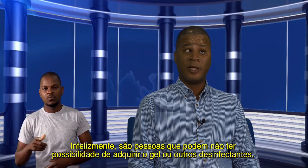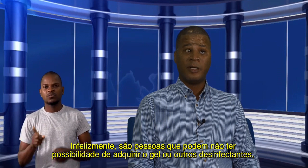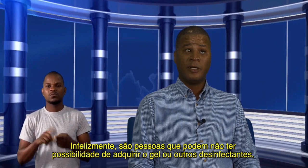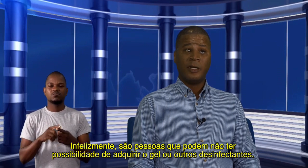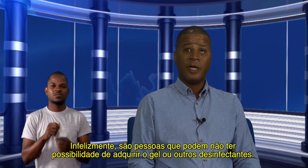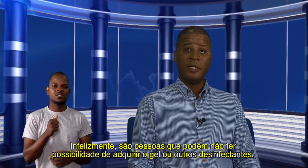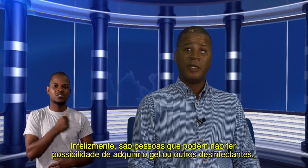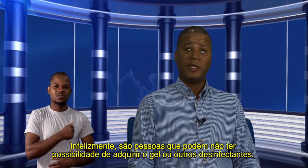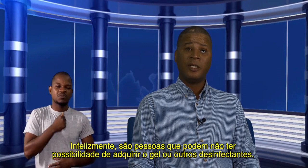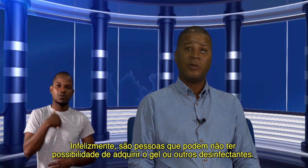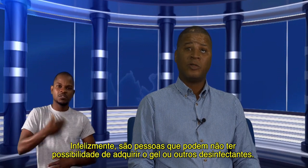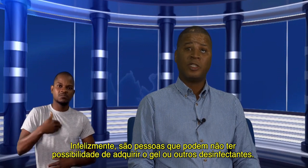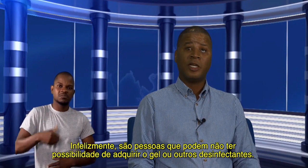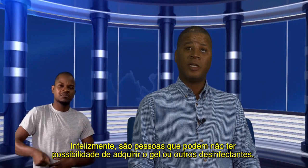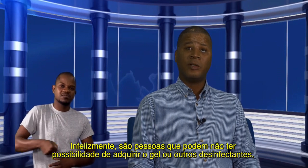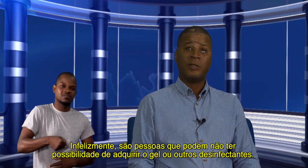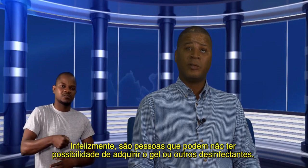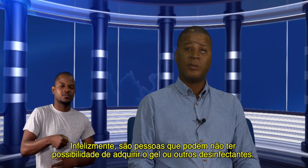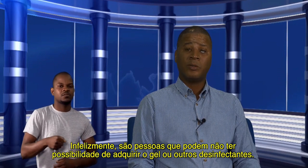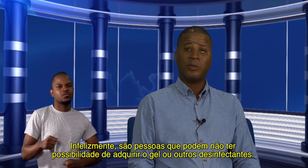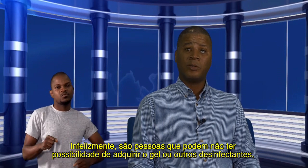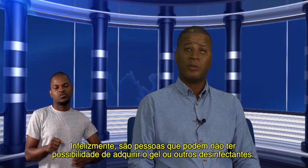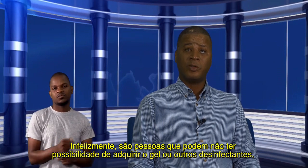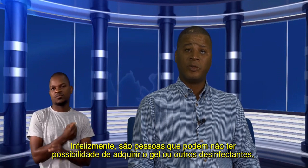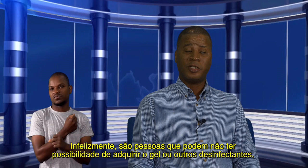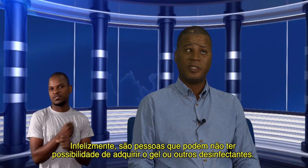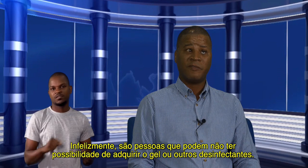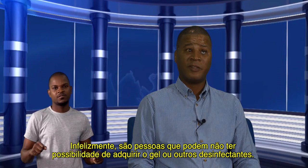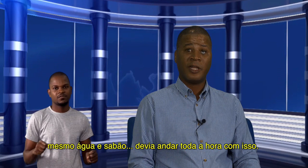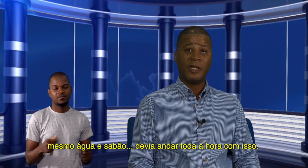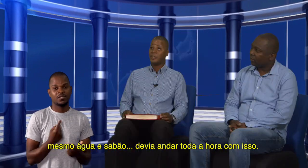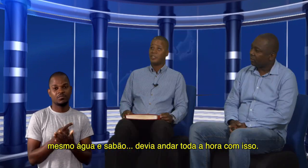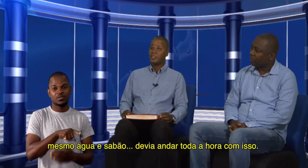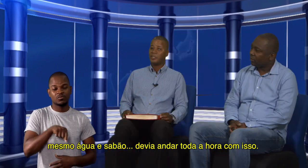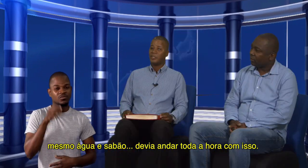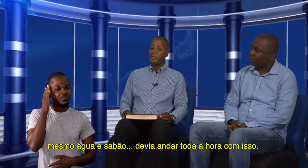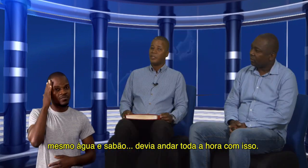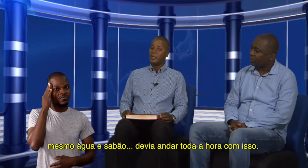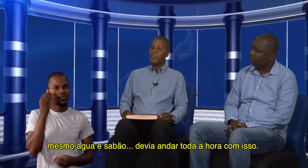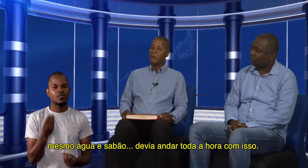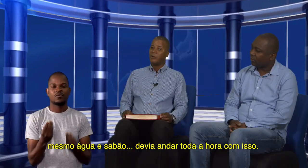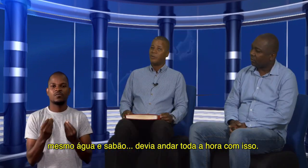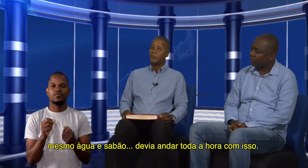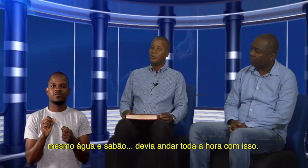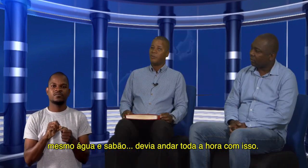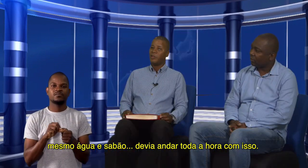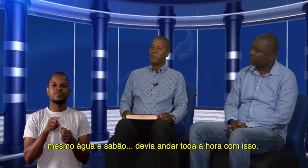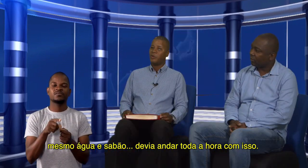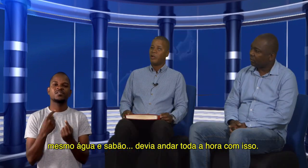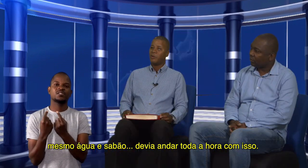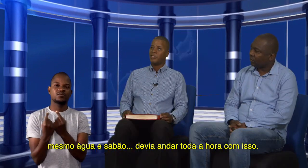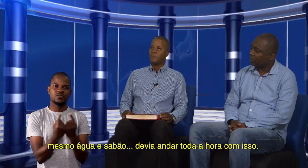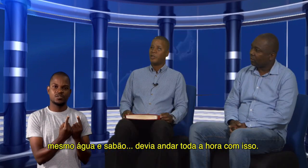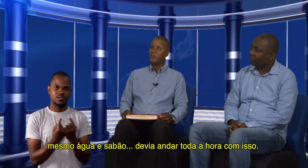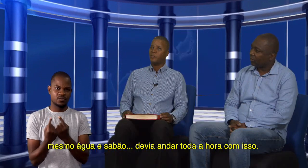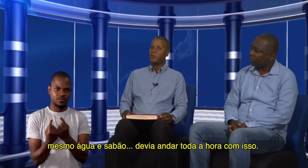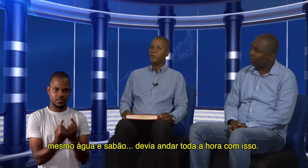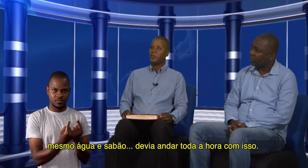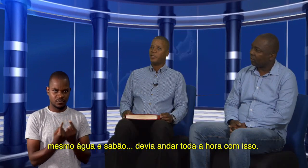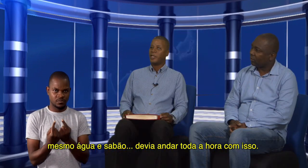adquirir o gel ou os desefetantes. Então, mesmo água e sabão, tinha